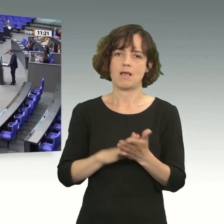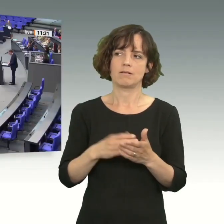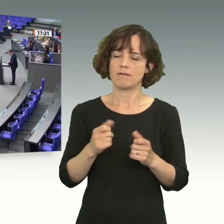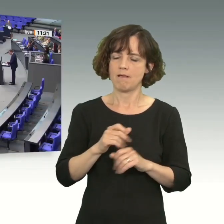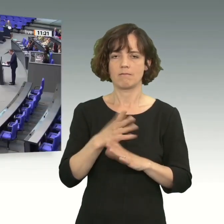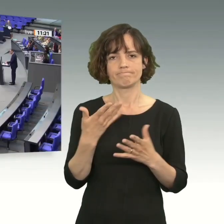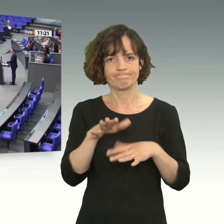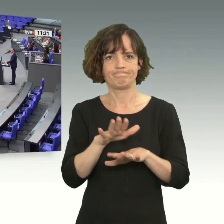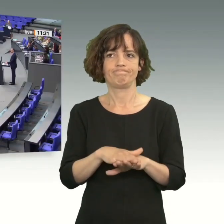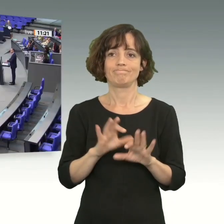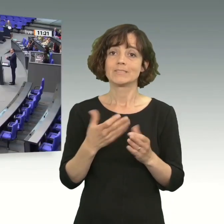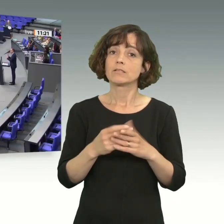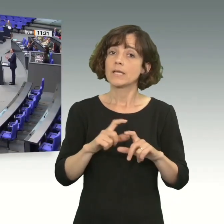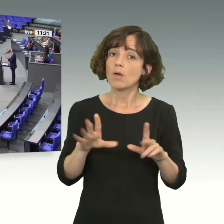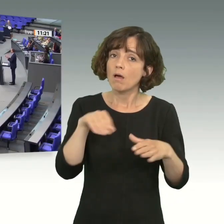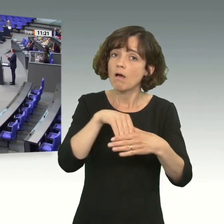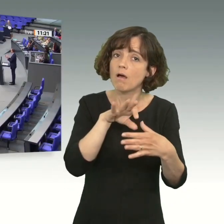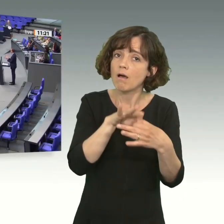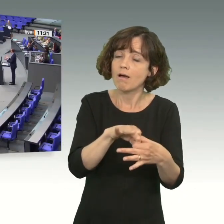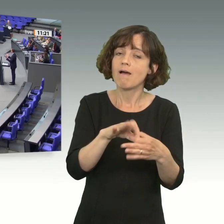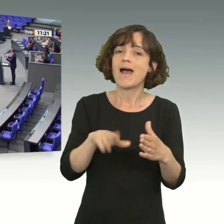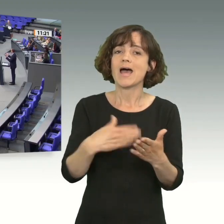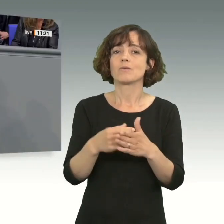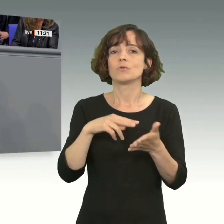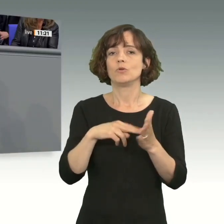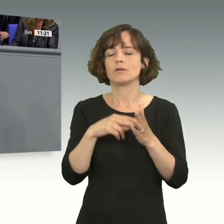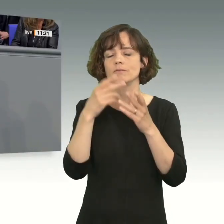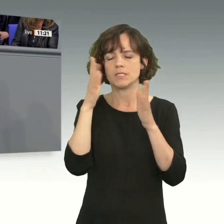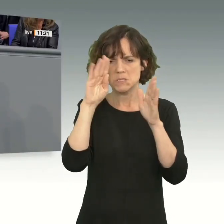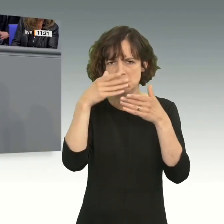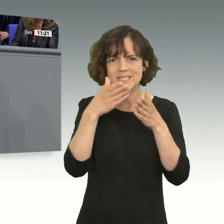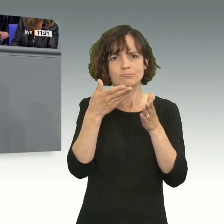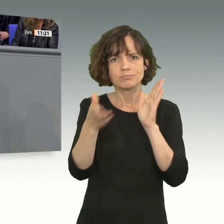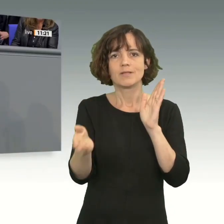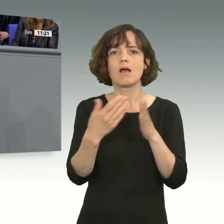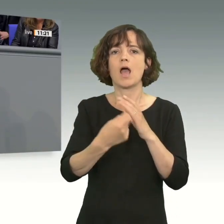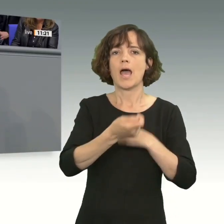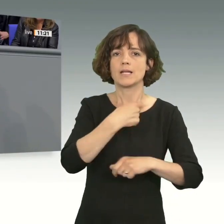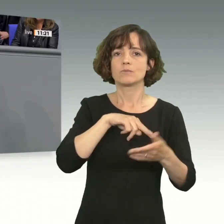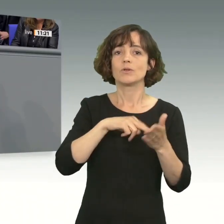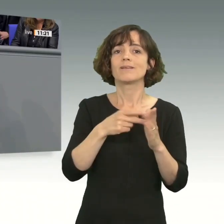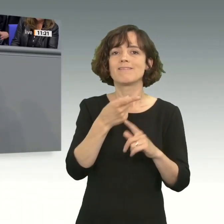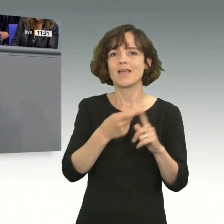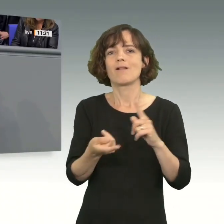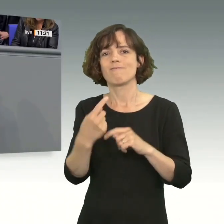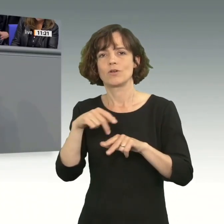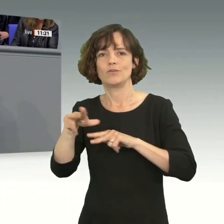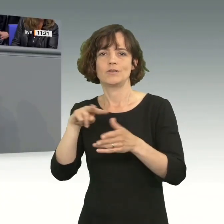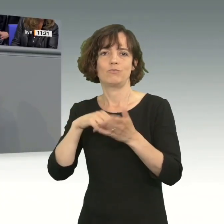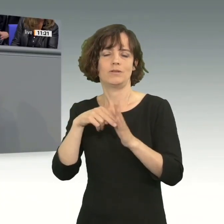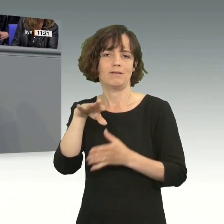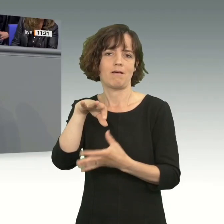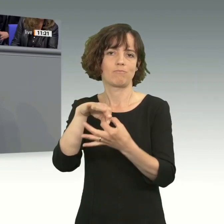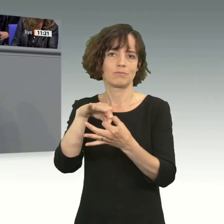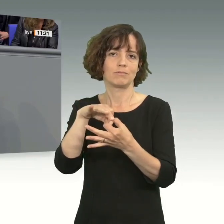Themen gehören mit dazu. Angebotspolitik breit zu denken heißt, Handelspolitik ist Teil einer Wirtschaftspolitik